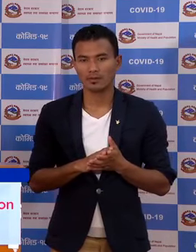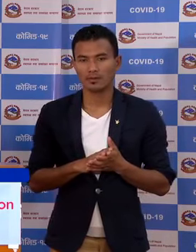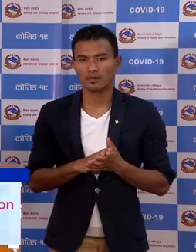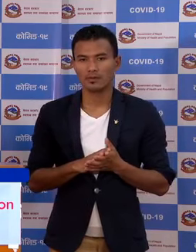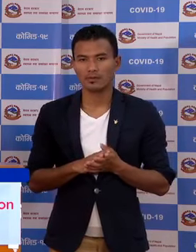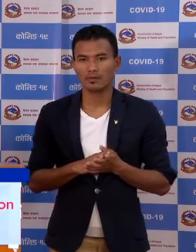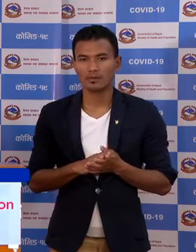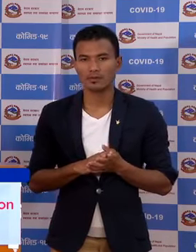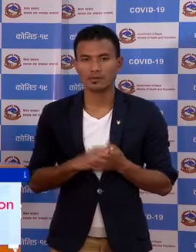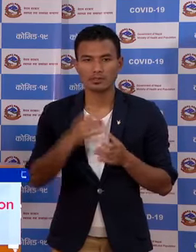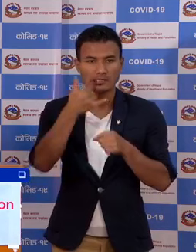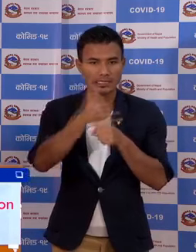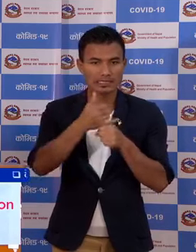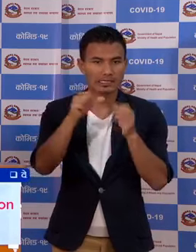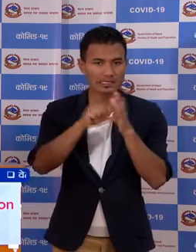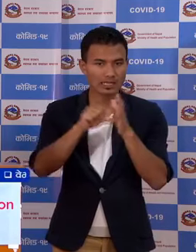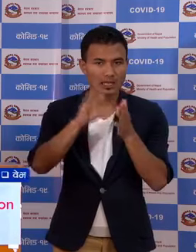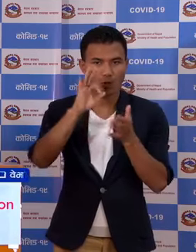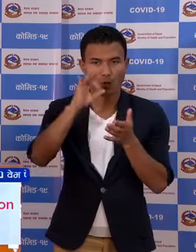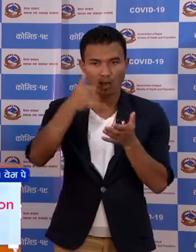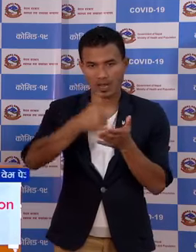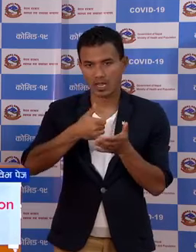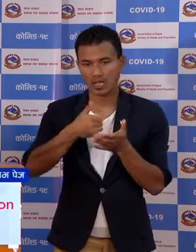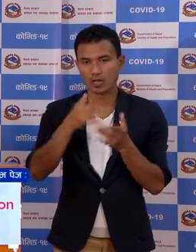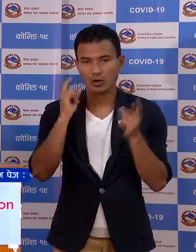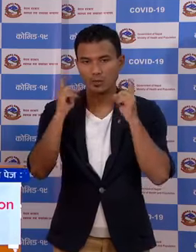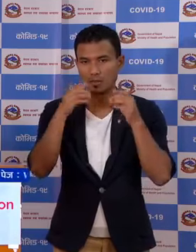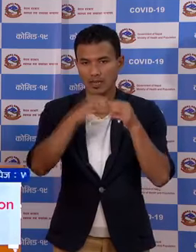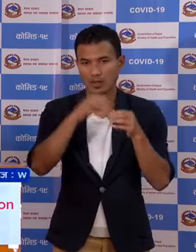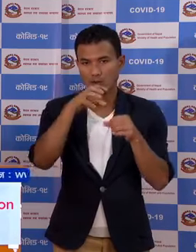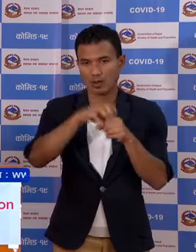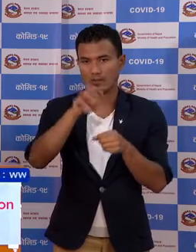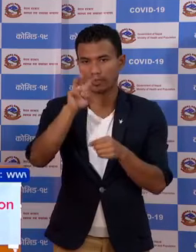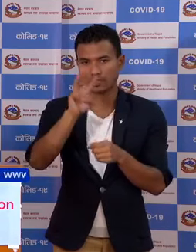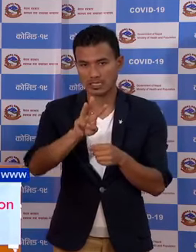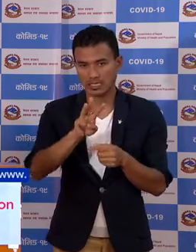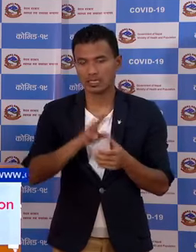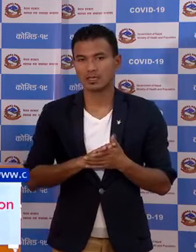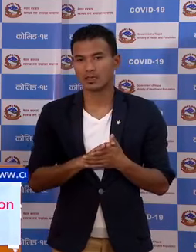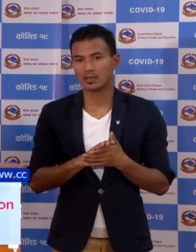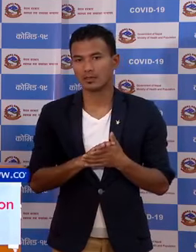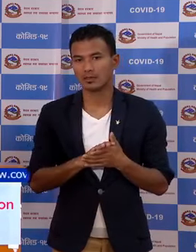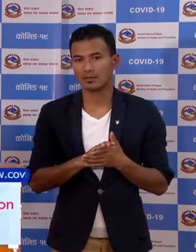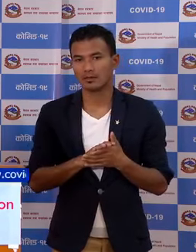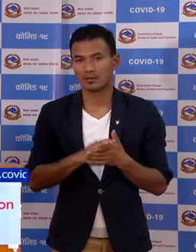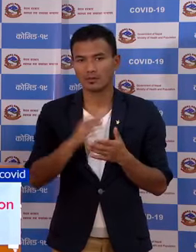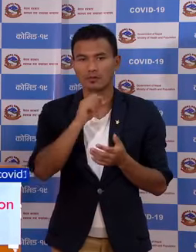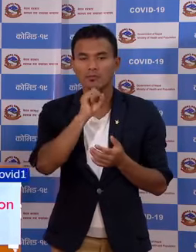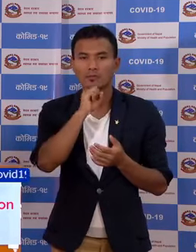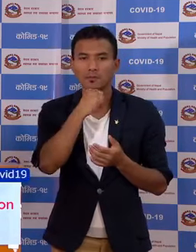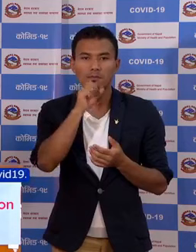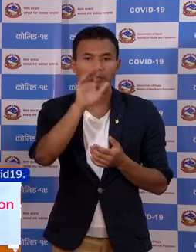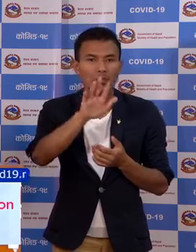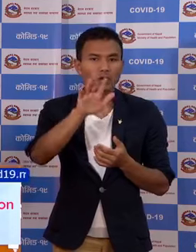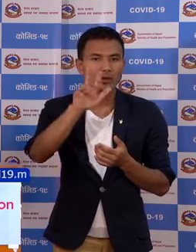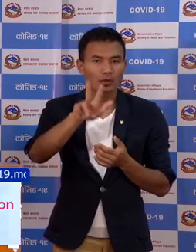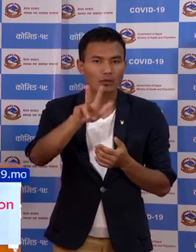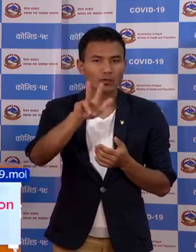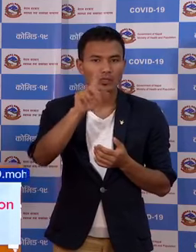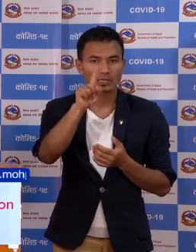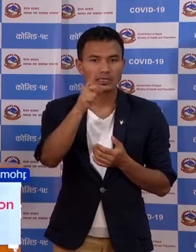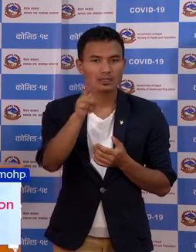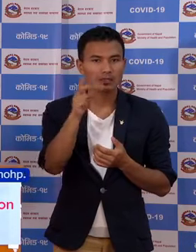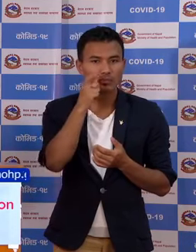र शेंग्जा जिल्ला वालिंग नवर पाली का ओडानम तिन को बर्षा अंठाउन्ना को